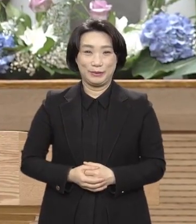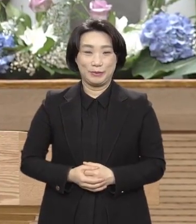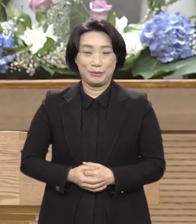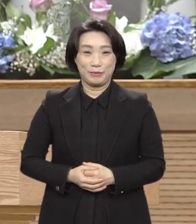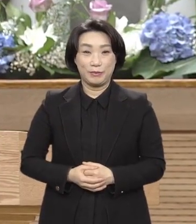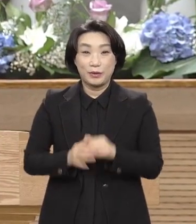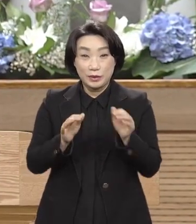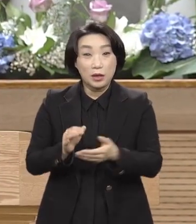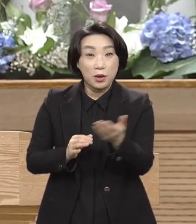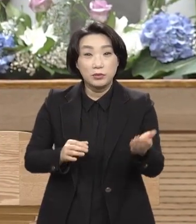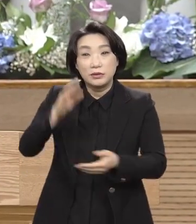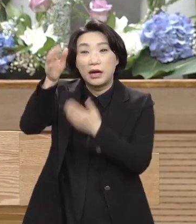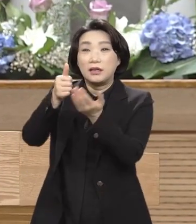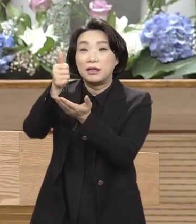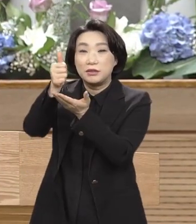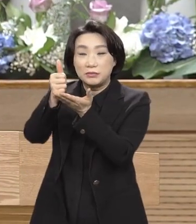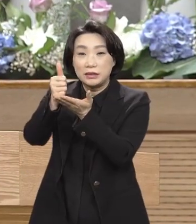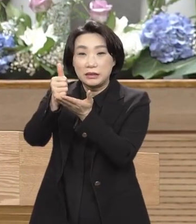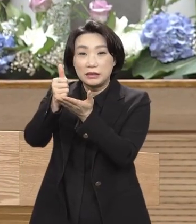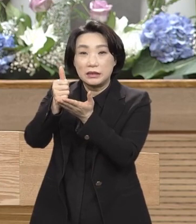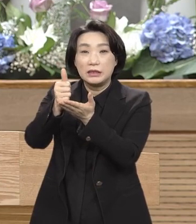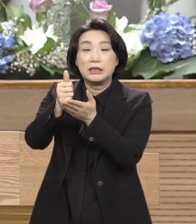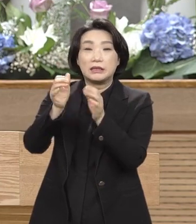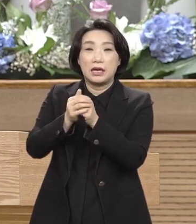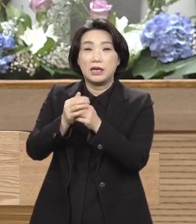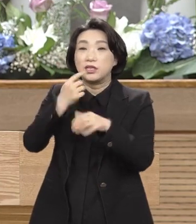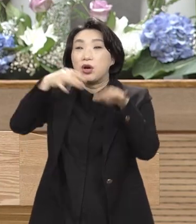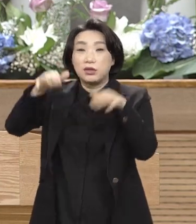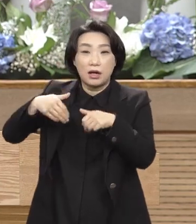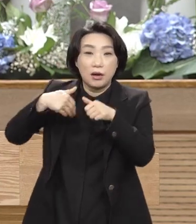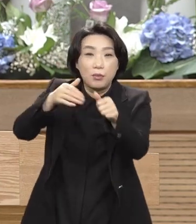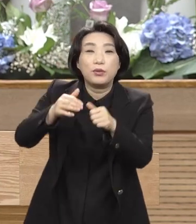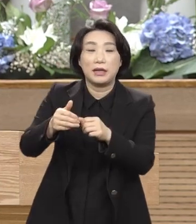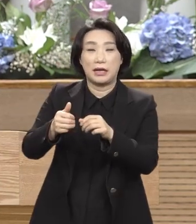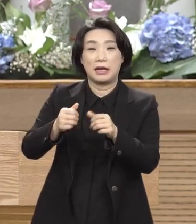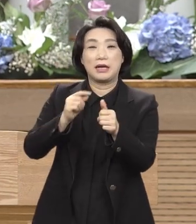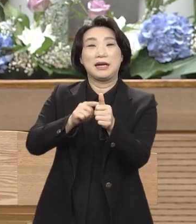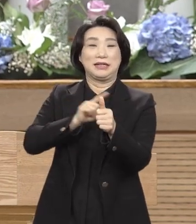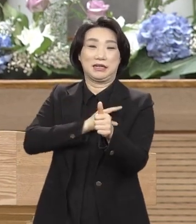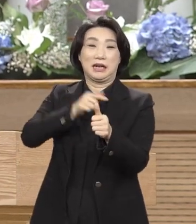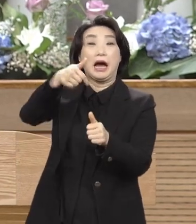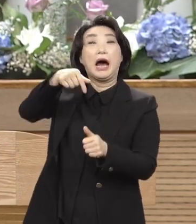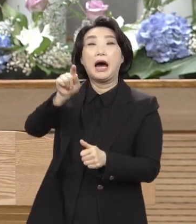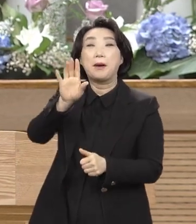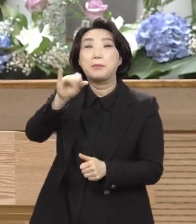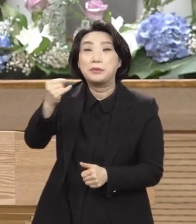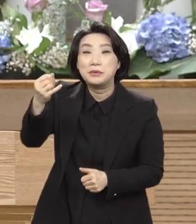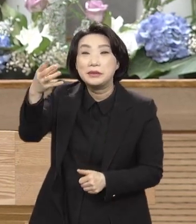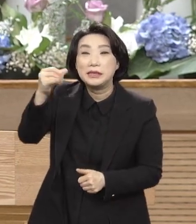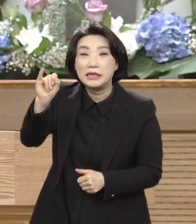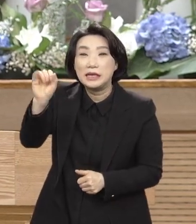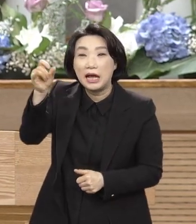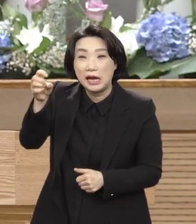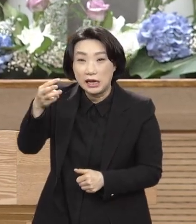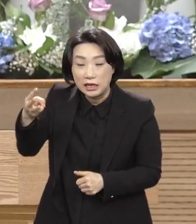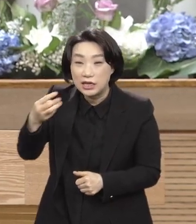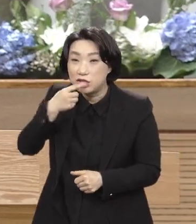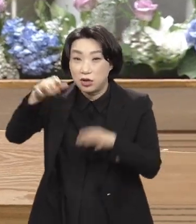그런데 하나님께서 가브리엘 천사를 보내면서 마리아에게 뭐라고 말하느냐. 야